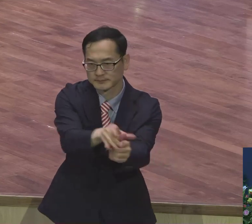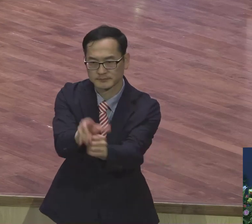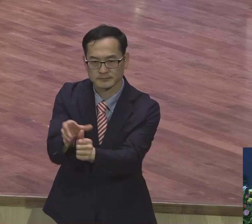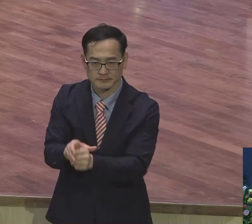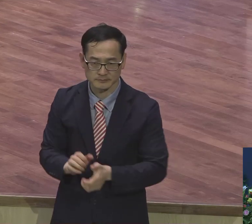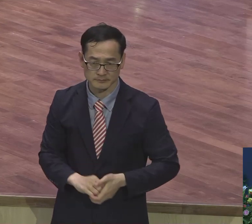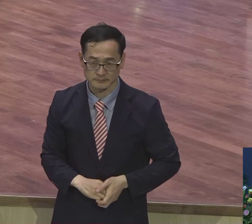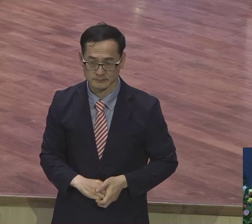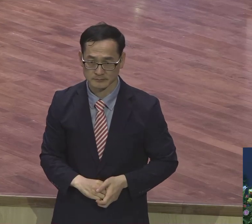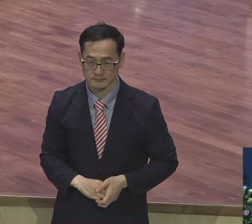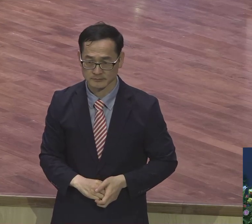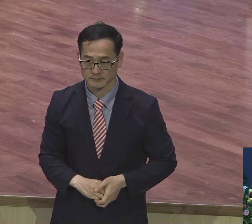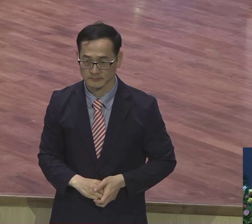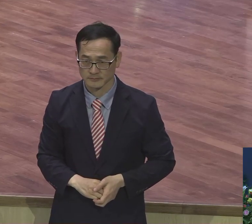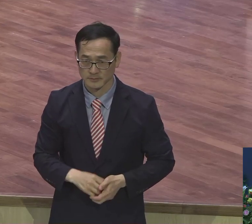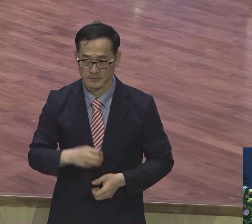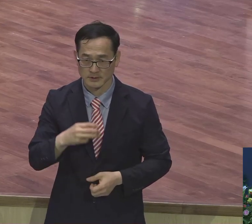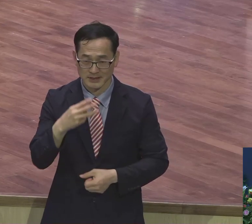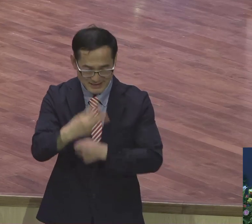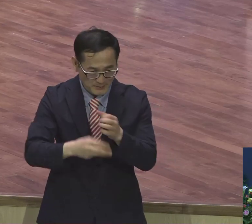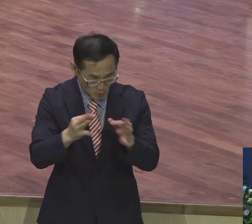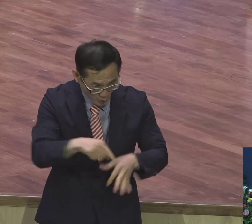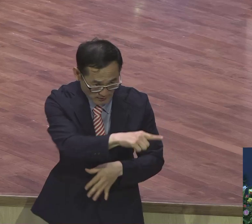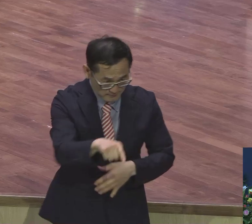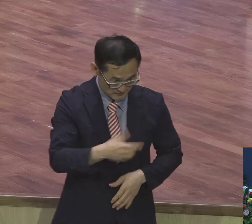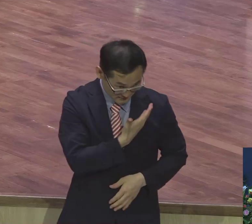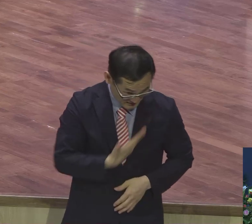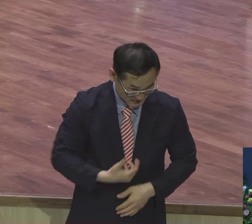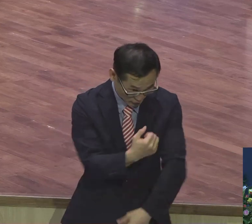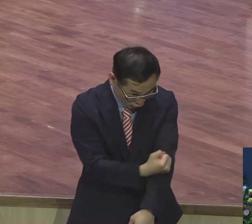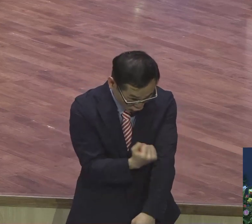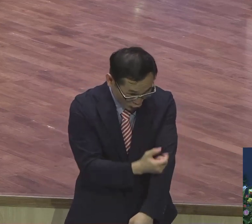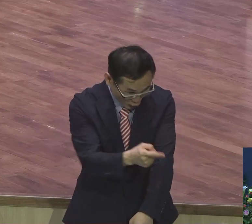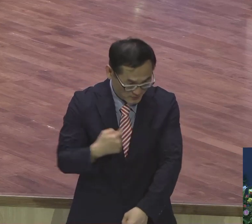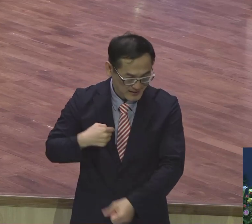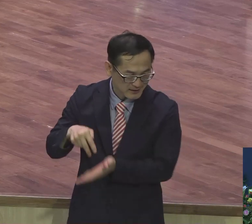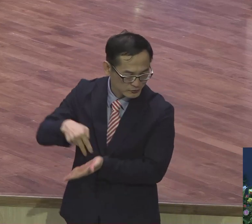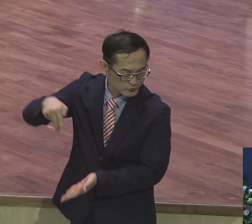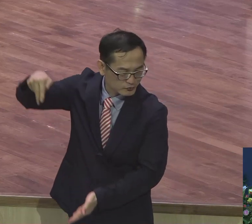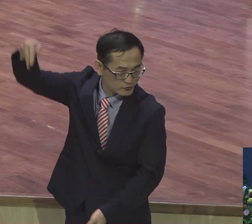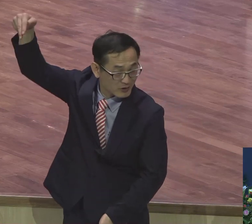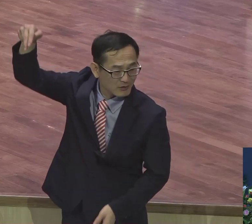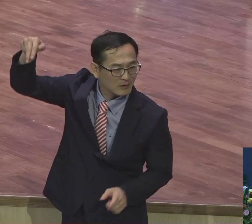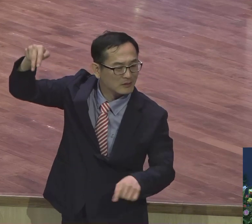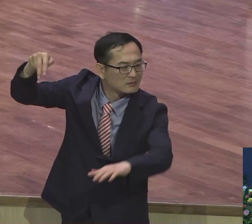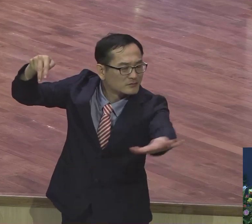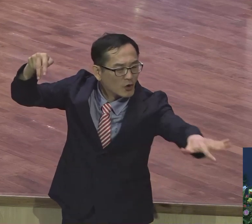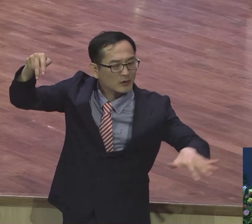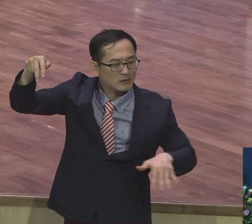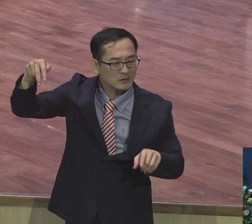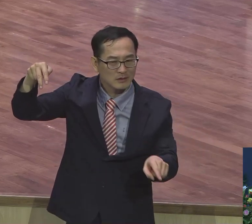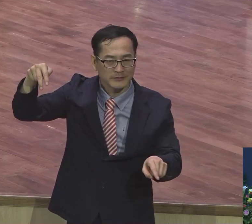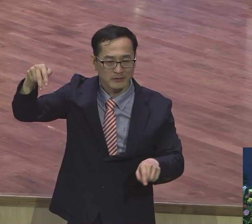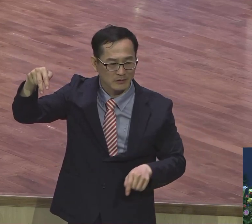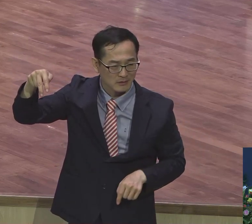그동안 너희들 참 3년 동안 고생 많이 했다. 나 이제 천국 간다. 하나의 나라를 가는데 너희들 어떻게 하든지 잘 먹고 잘